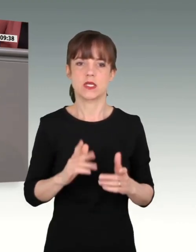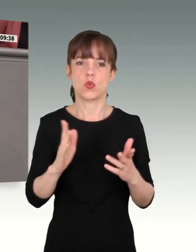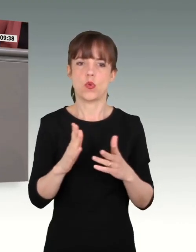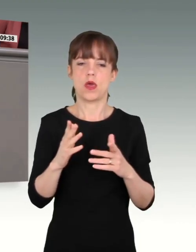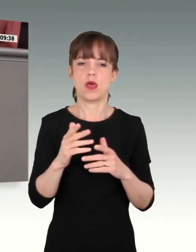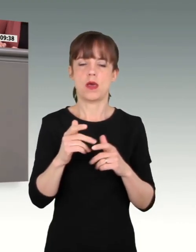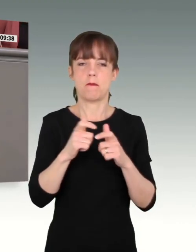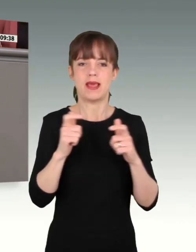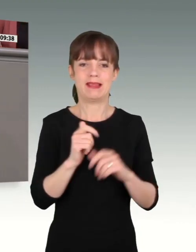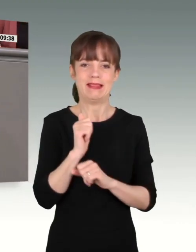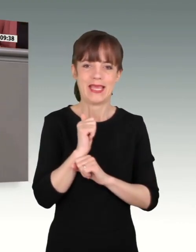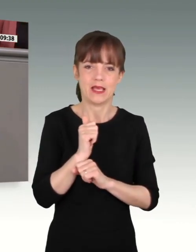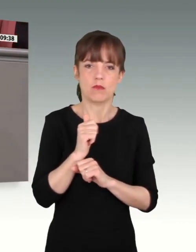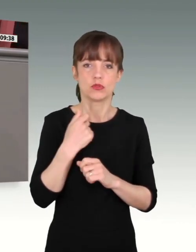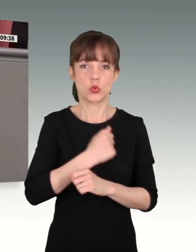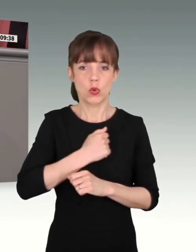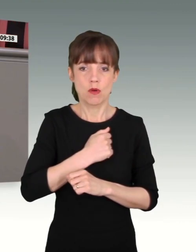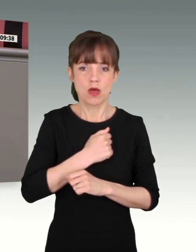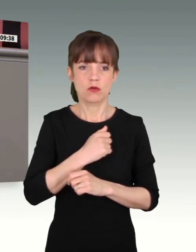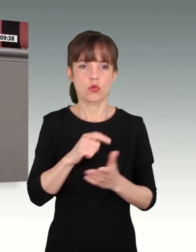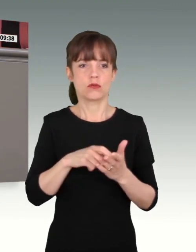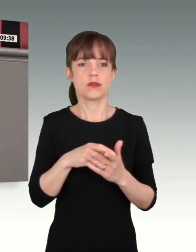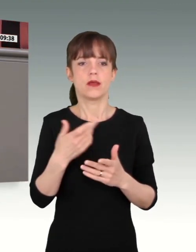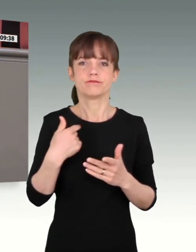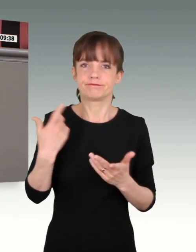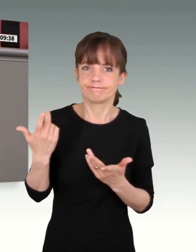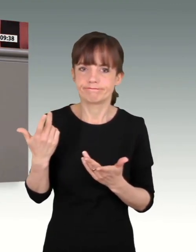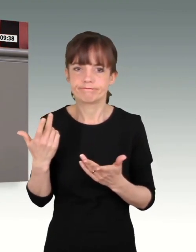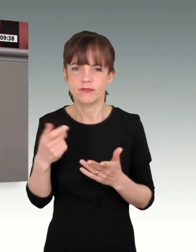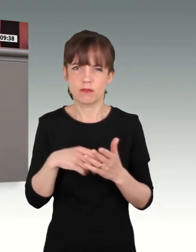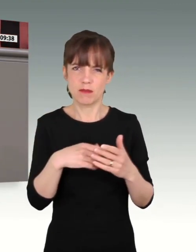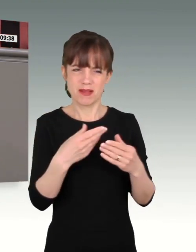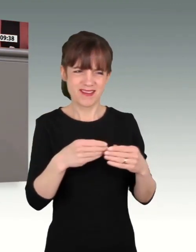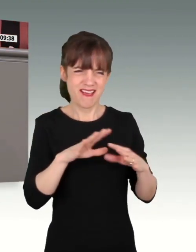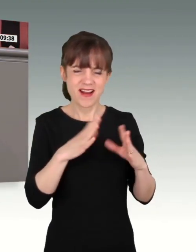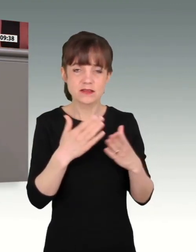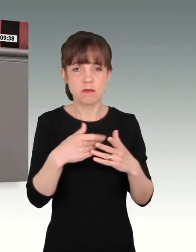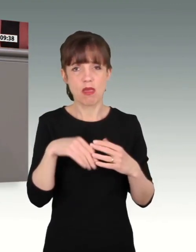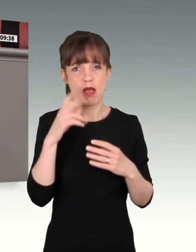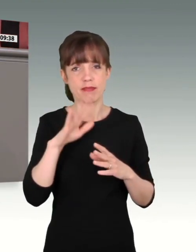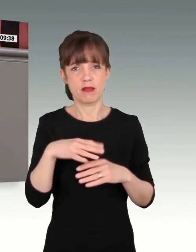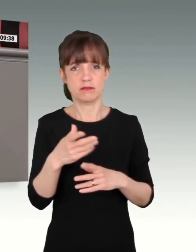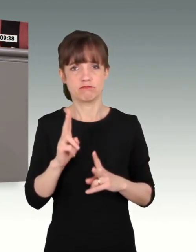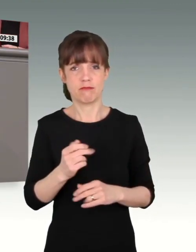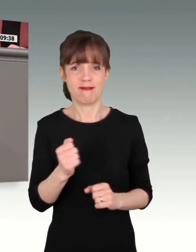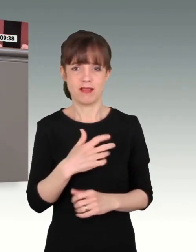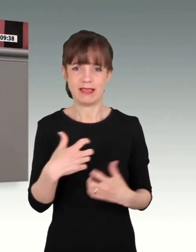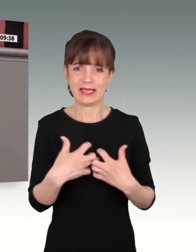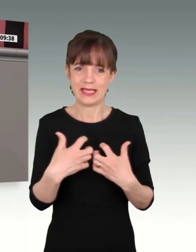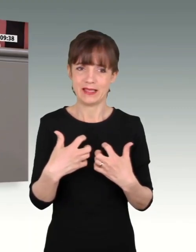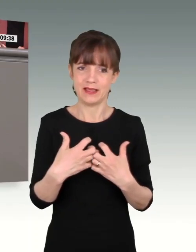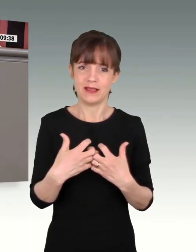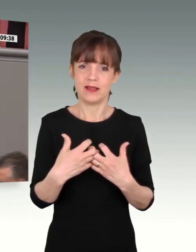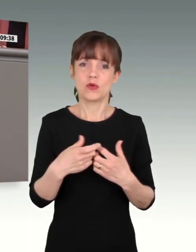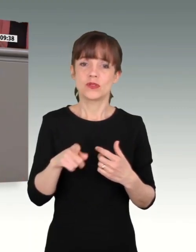Tragekonzept angewiesen sind, das älter ist als der Kalte Krieg. Eine Weste, mit der man im Inland trainieren kann und mit welcher man gegebenenfalls